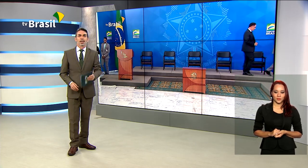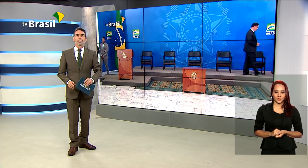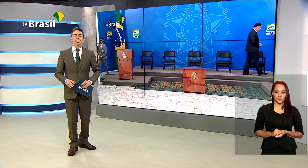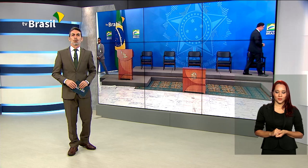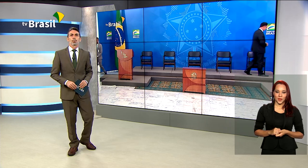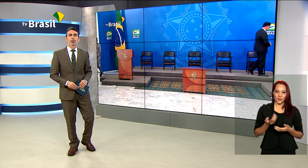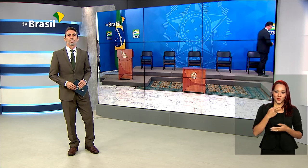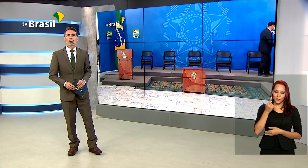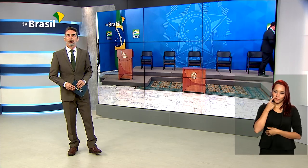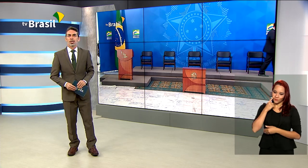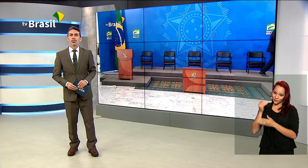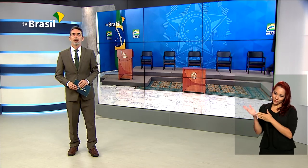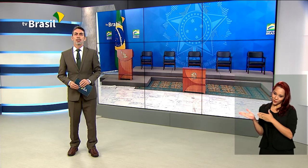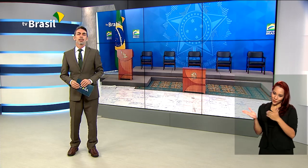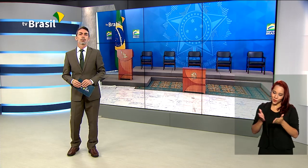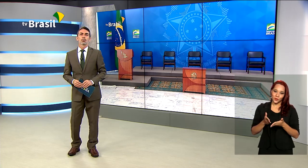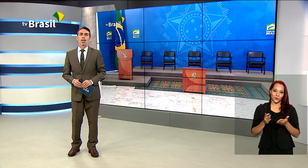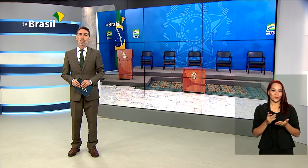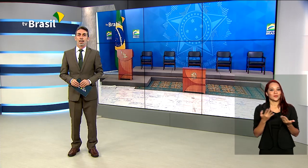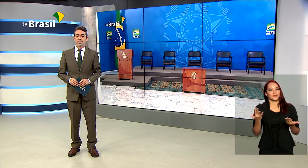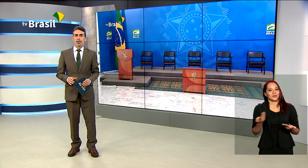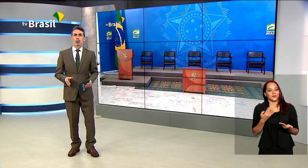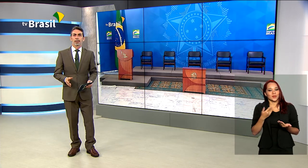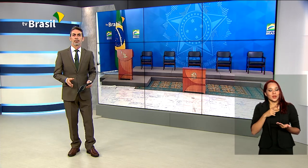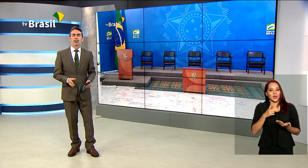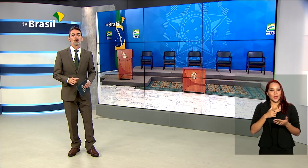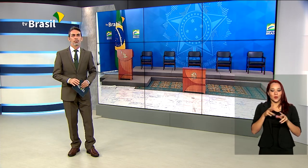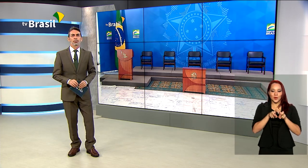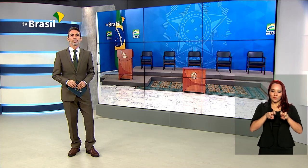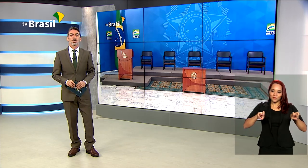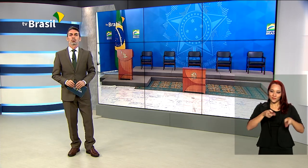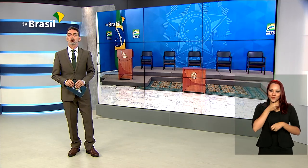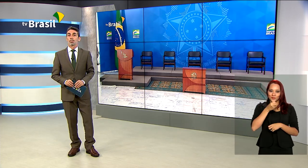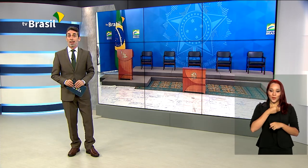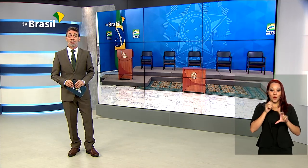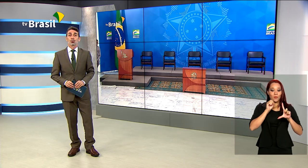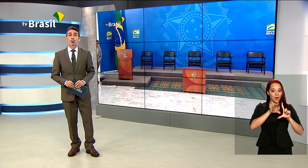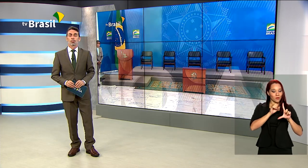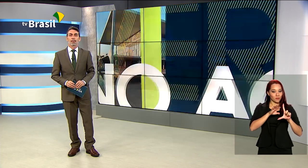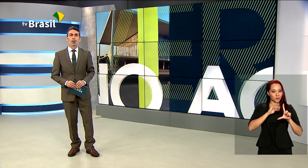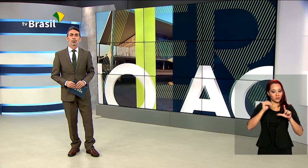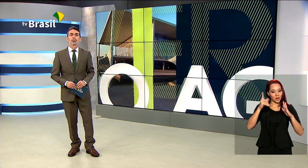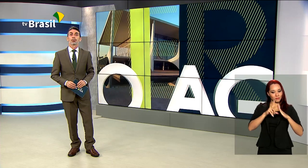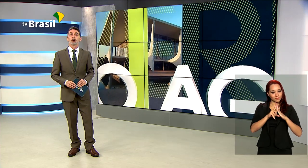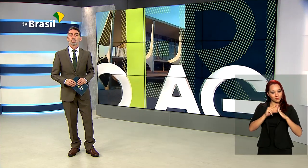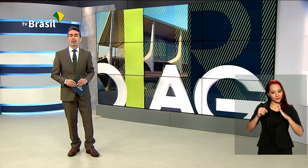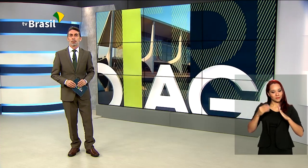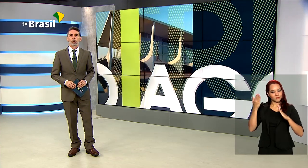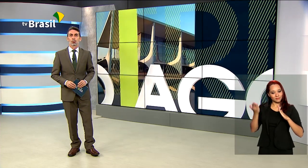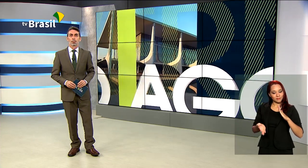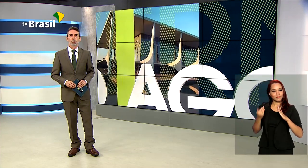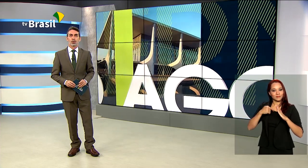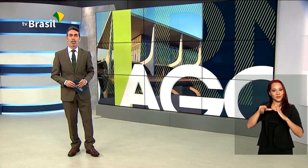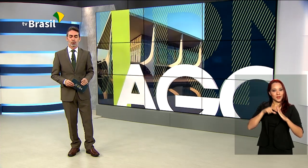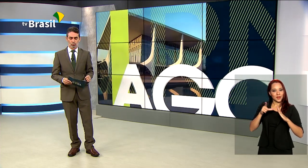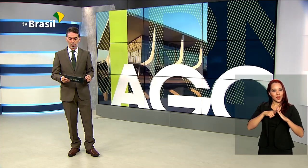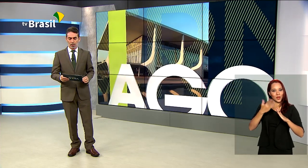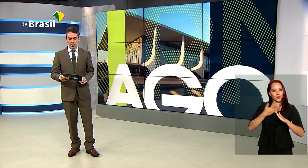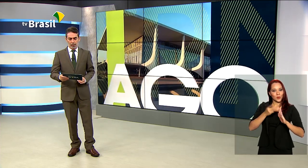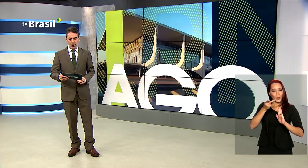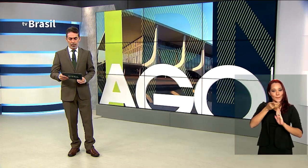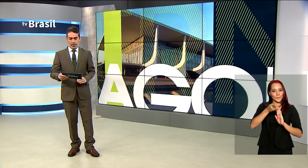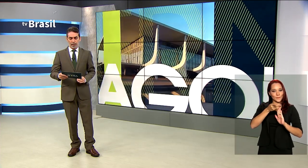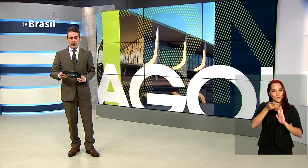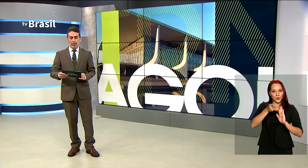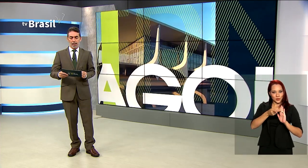Está aí, você acompanhou com a gente uma cerimônia ao vivo, direto do Palácio do Planalto. Foi o lançamento do projeto